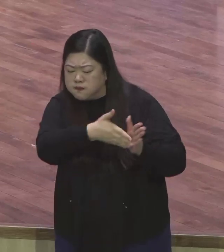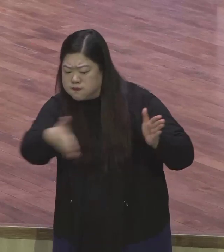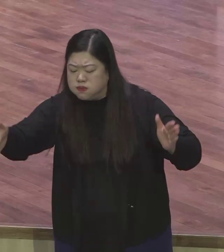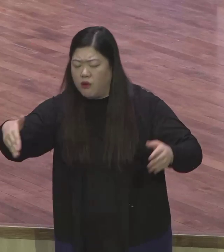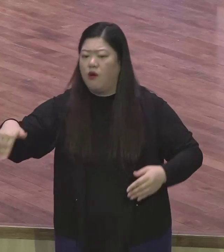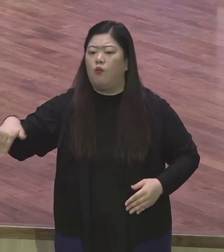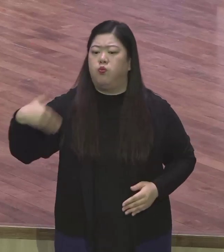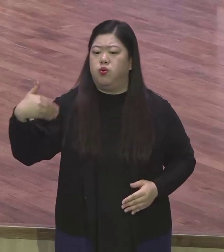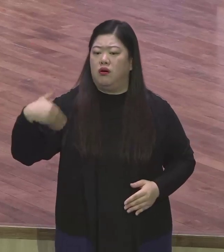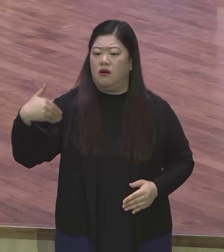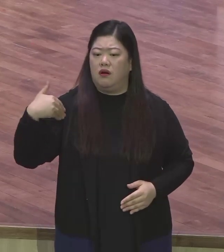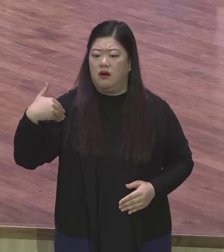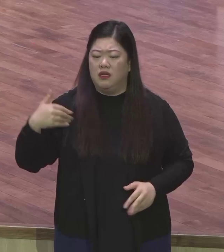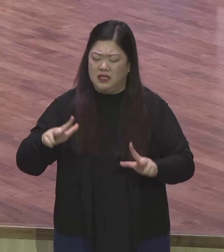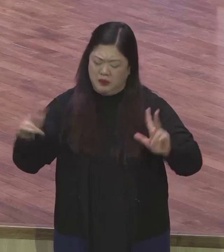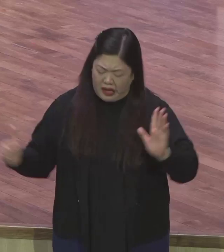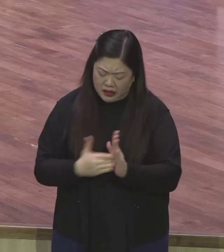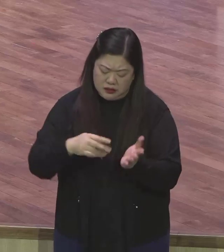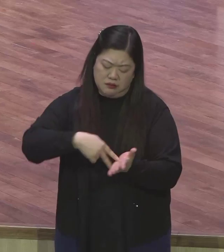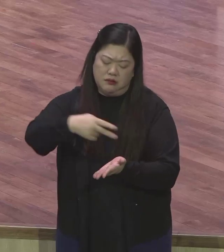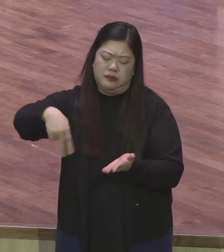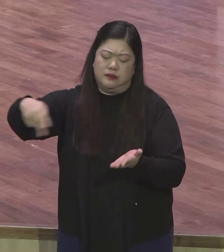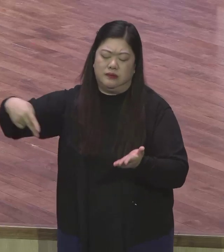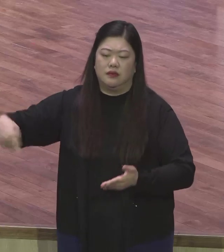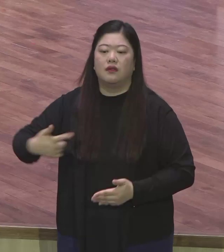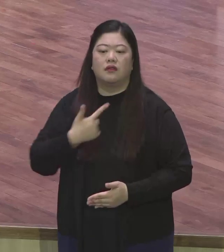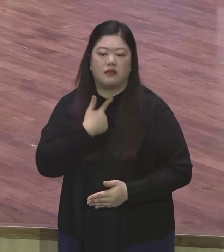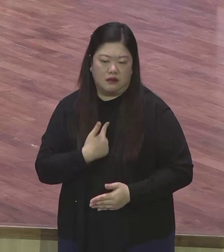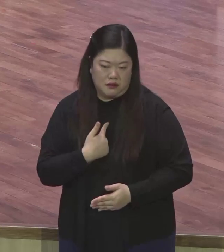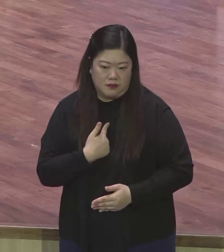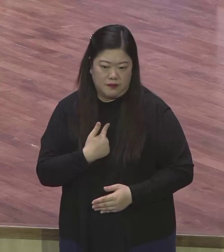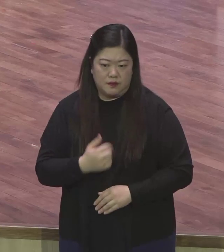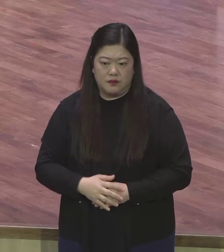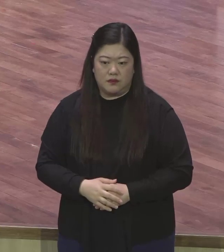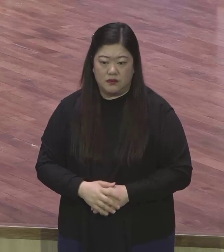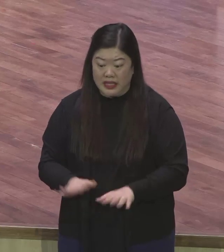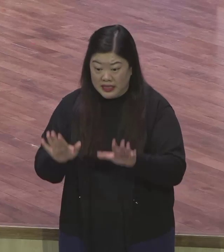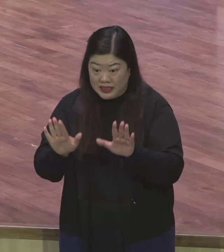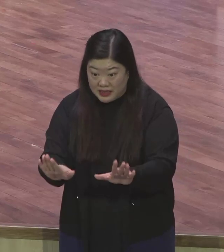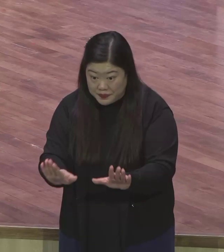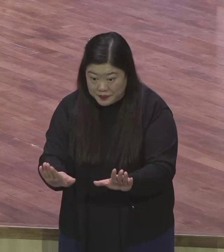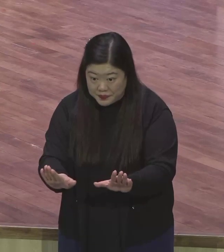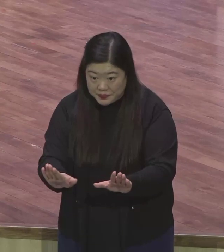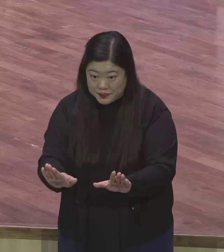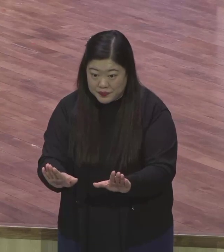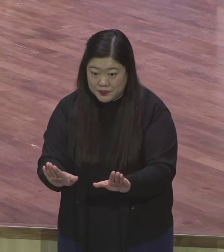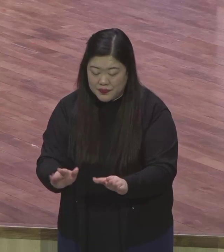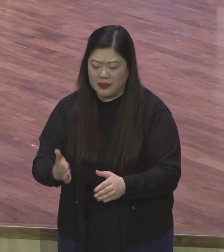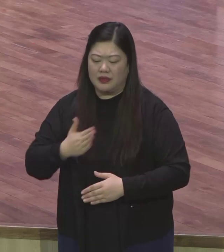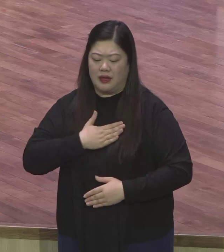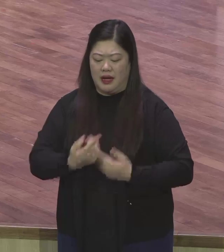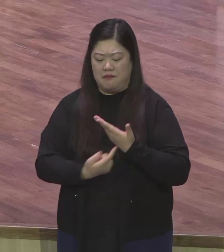방황하며 살았습니다 지금 이 시간 내 마음에 물렵니다